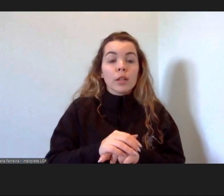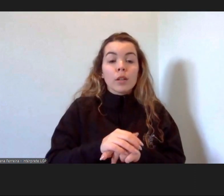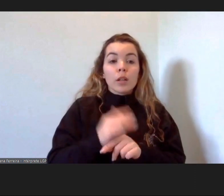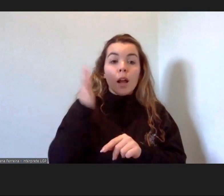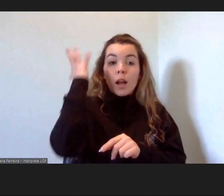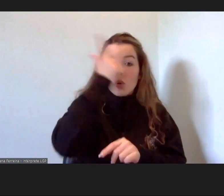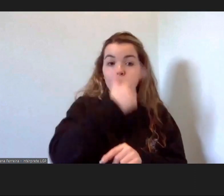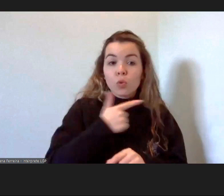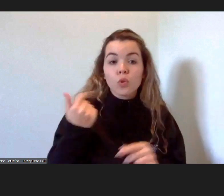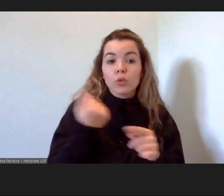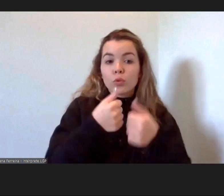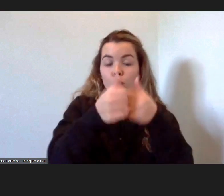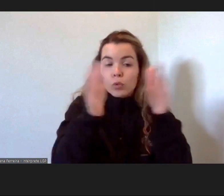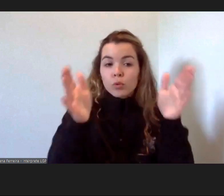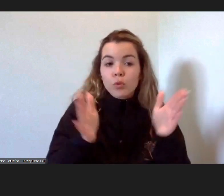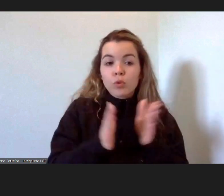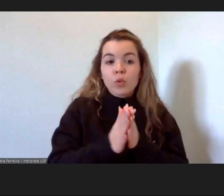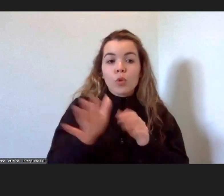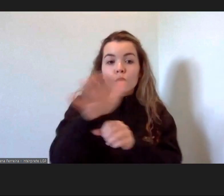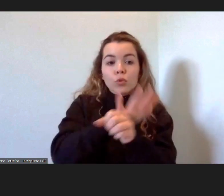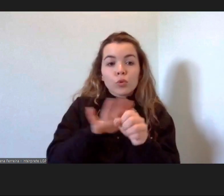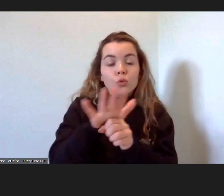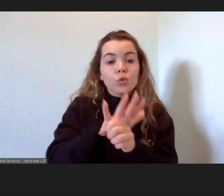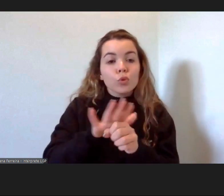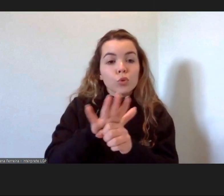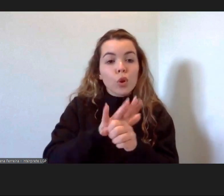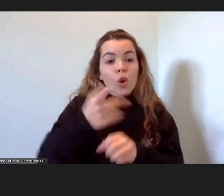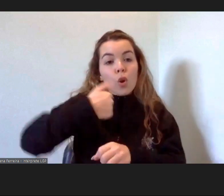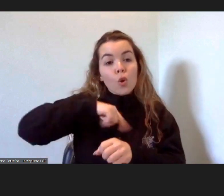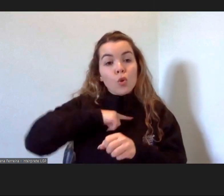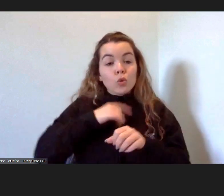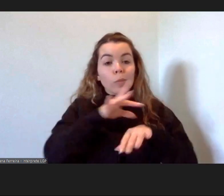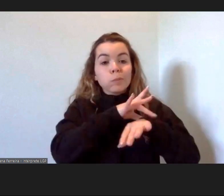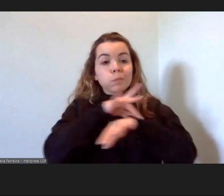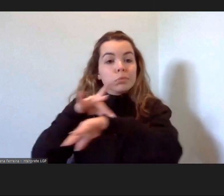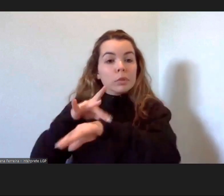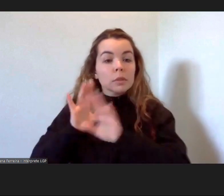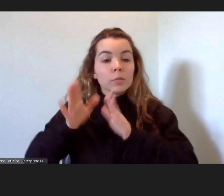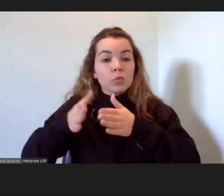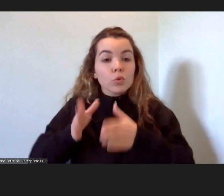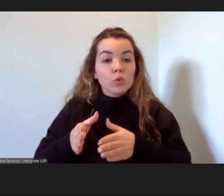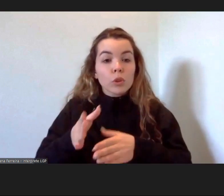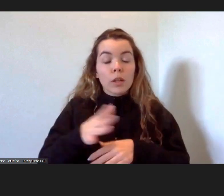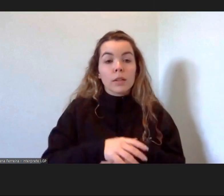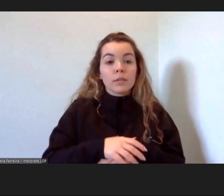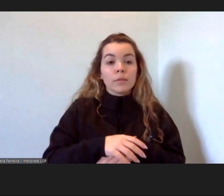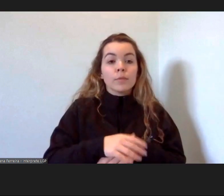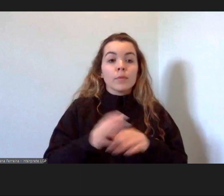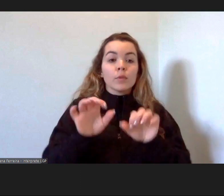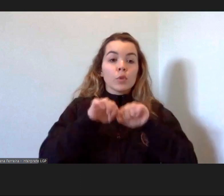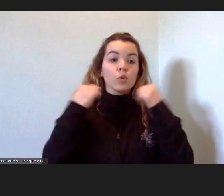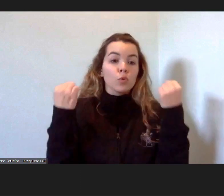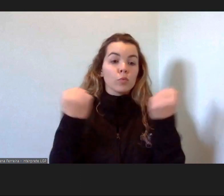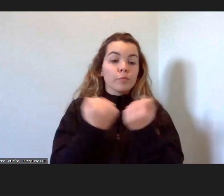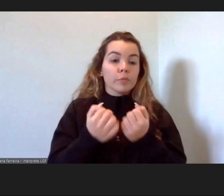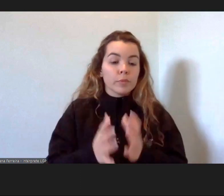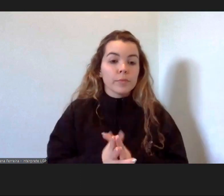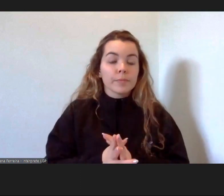enquadramentos, entre estes vários indirizos que temos que seguir enquanto Estado e enquanto comunidade. Eu